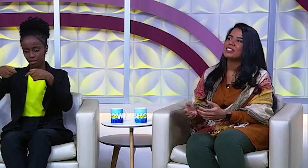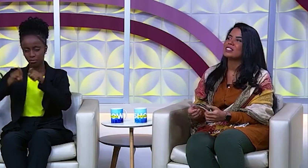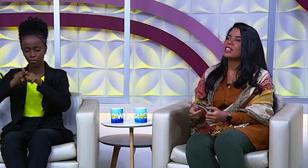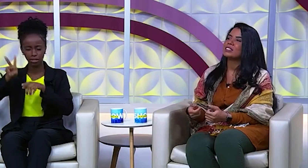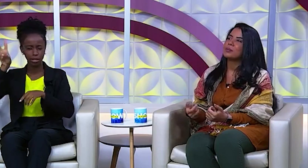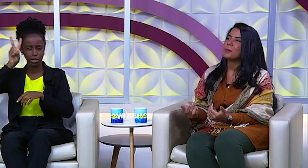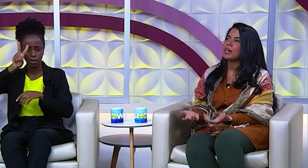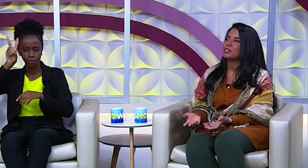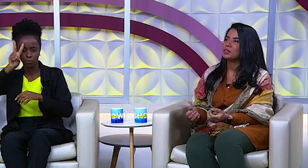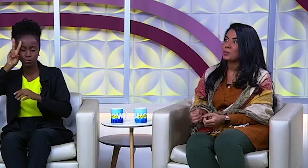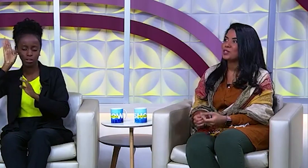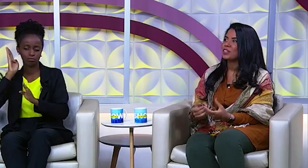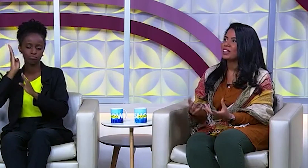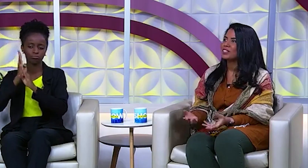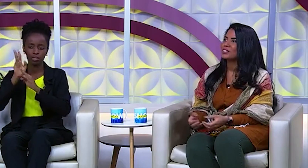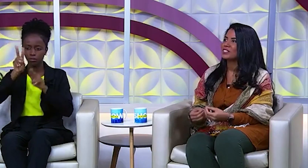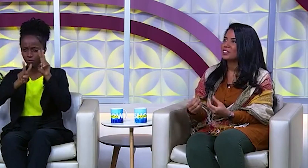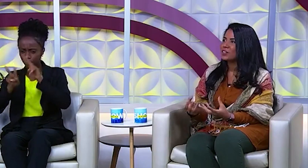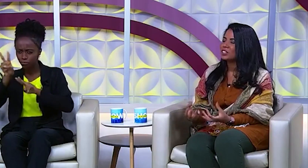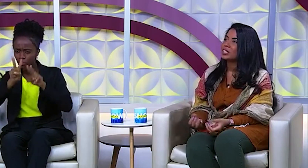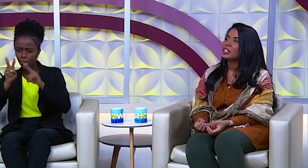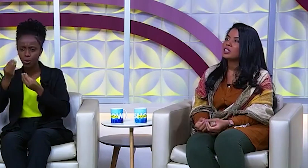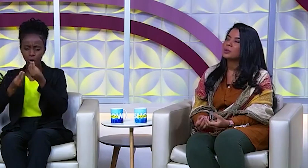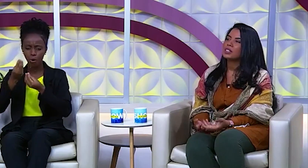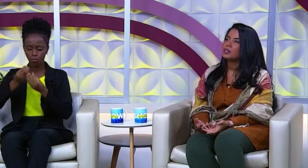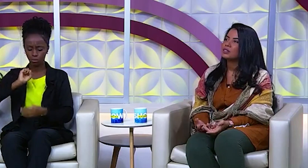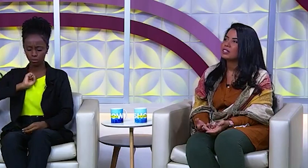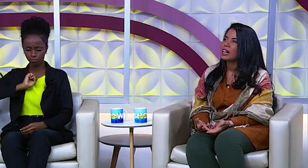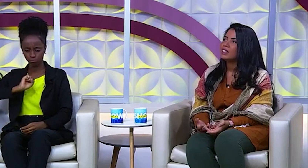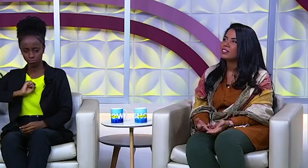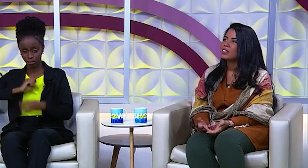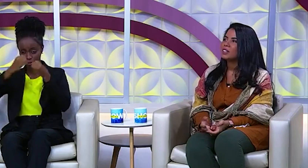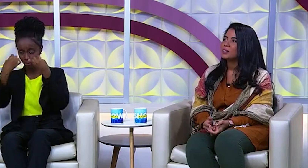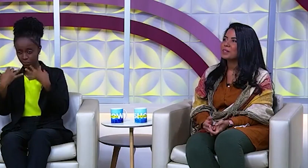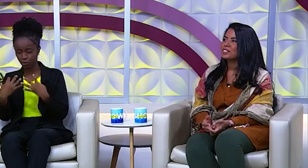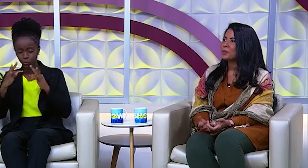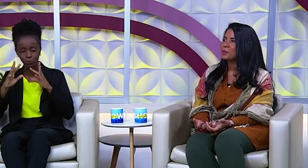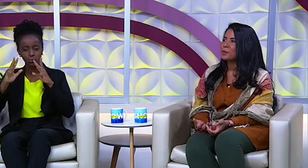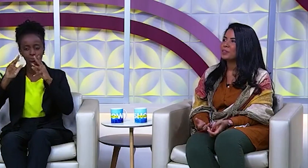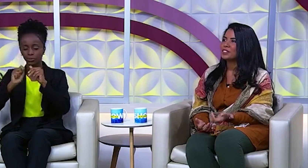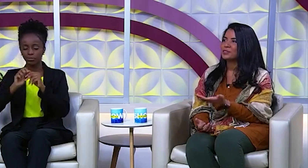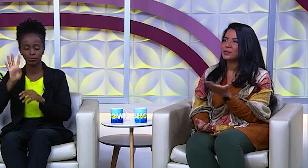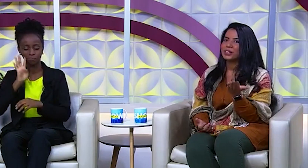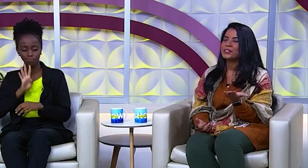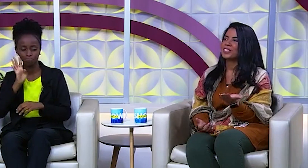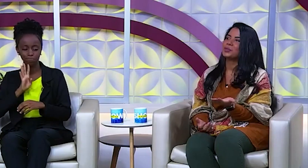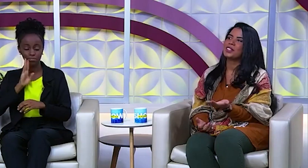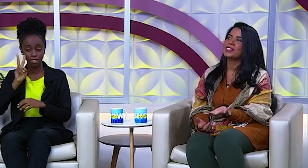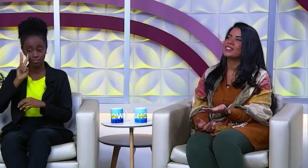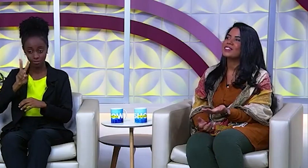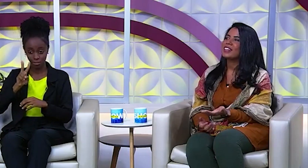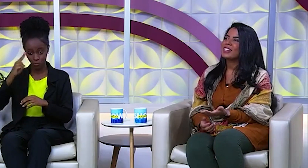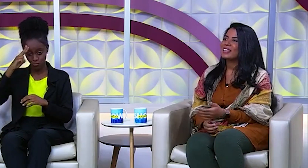histórias, saber mais visualmente falando, o sacerdote ali explicando os detalhes. Então, para eles foi muito bom. gente viu o Vitor